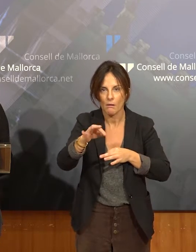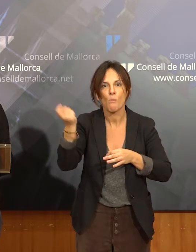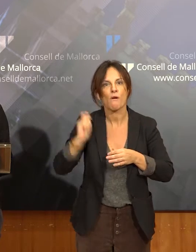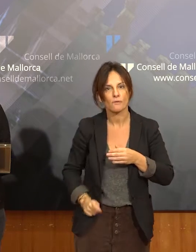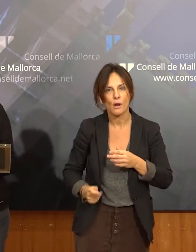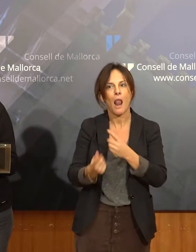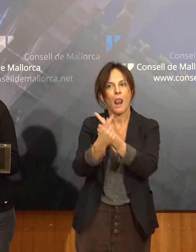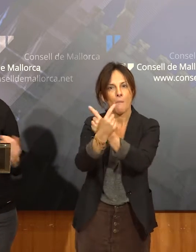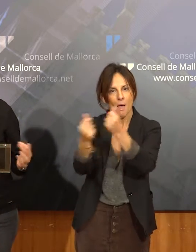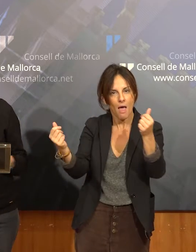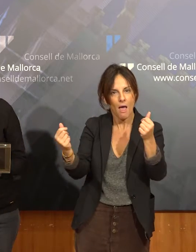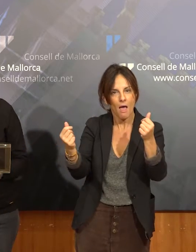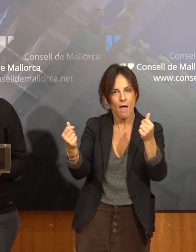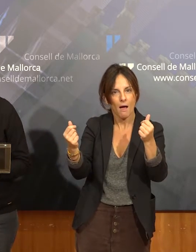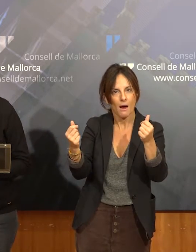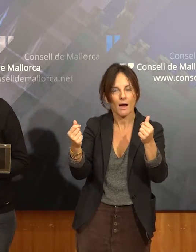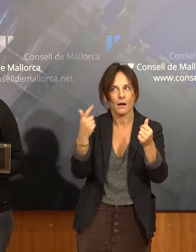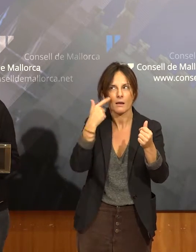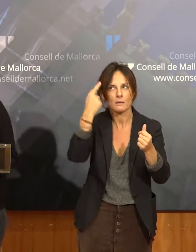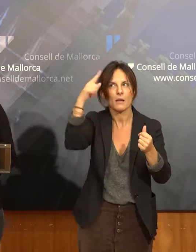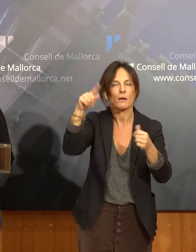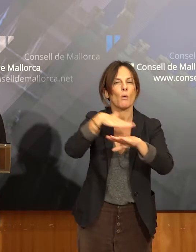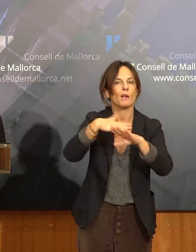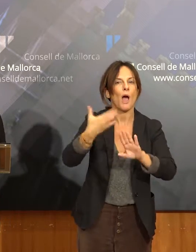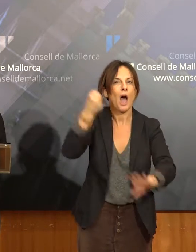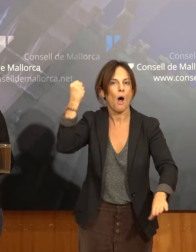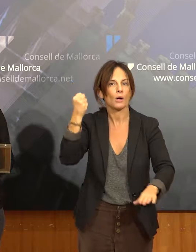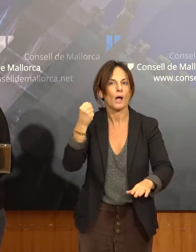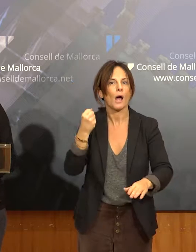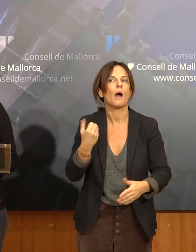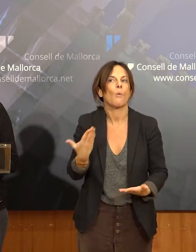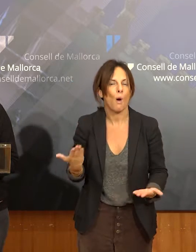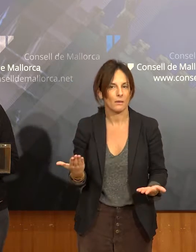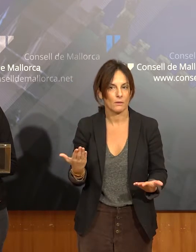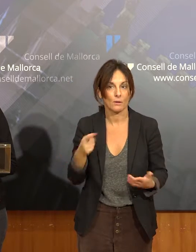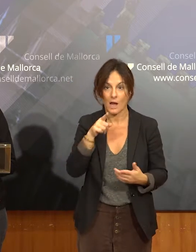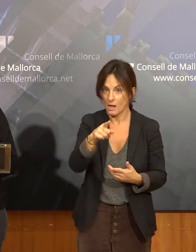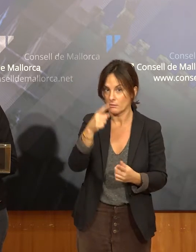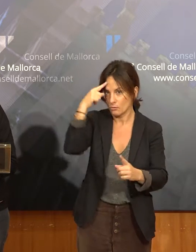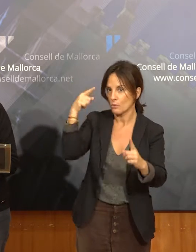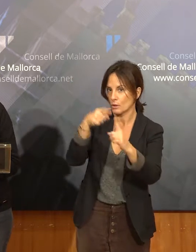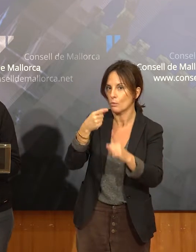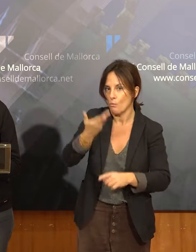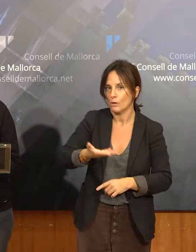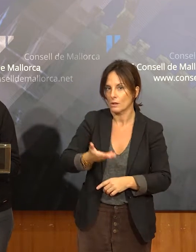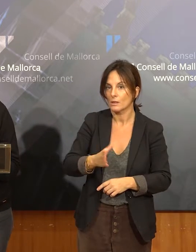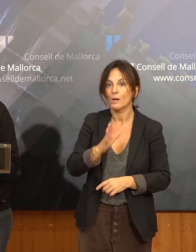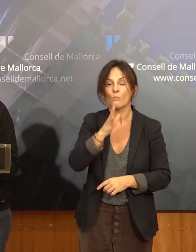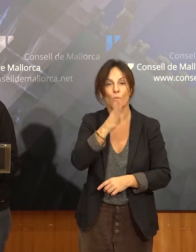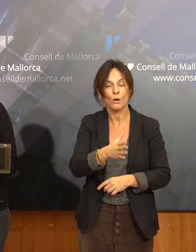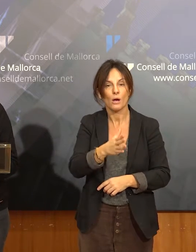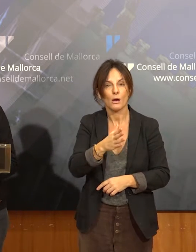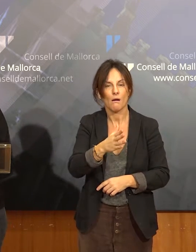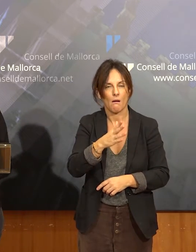professional i de serveis públics. Jo crec que això, per exemple, és un repte molt important, perquè tenim un montó